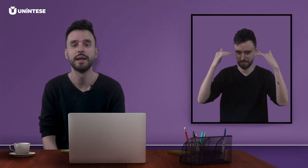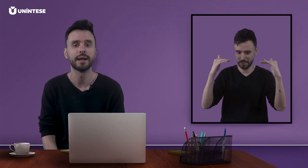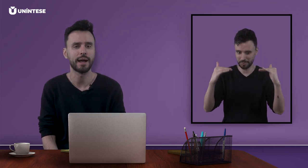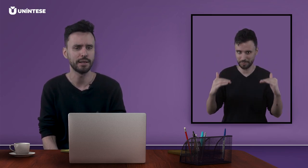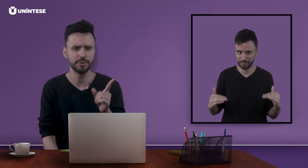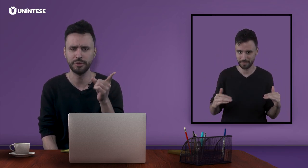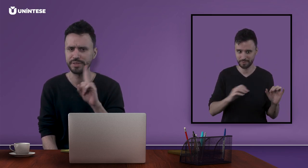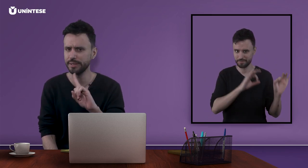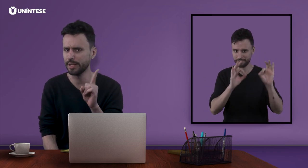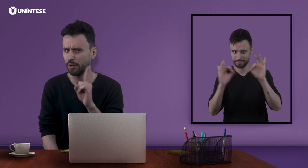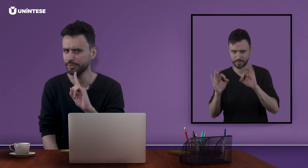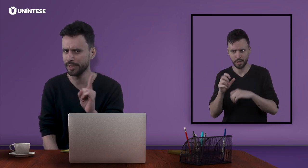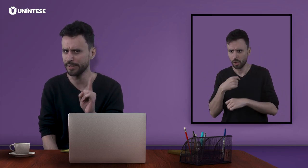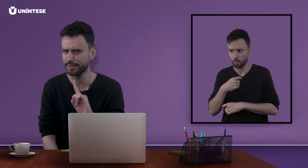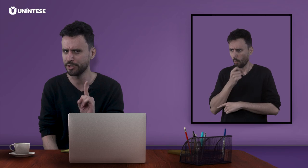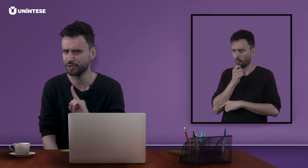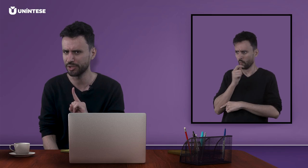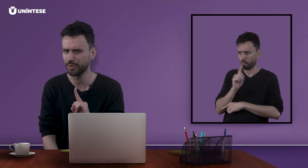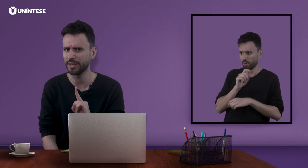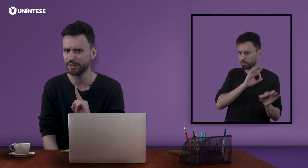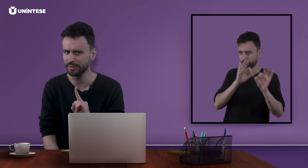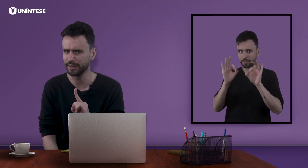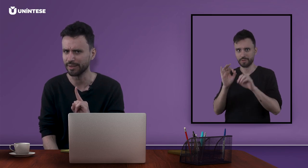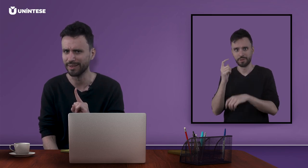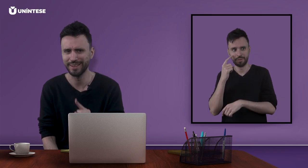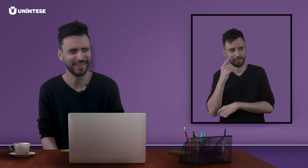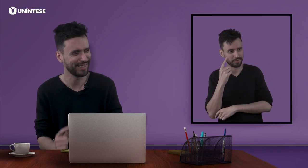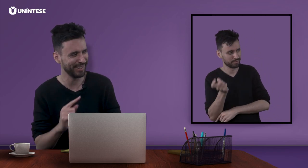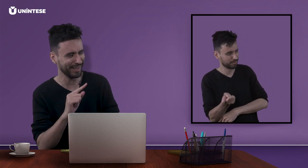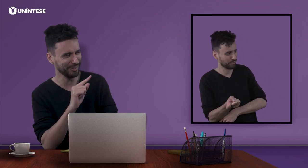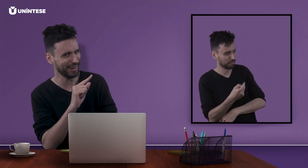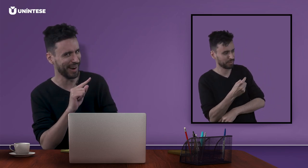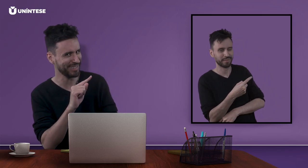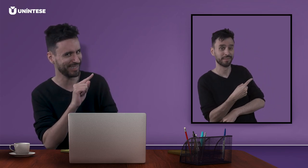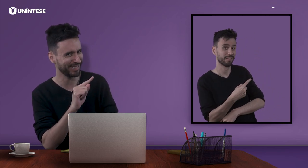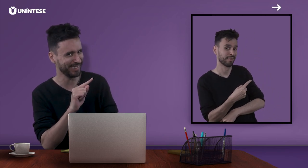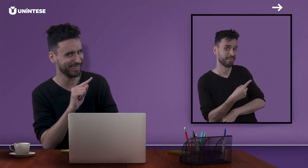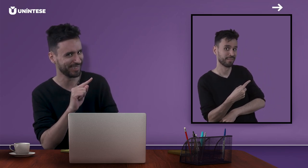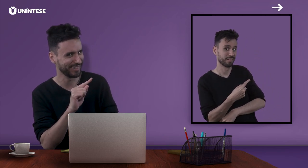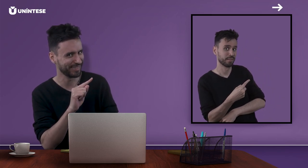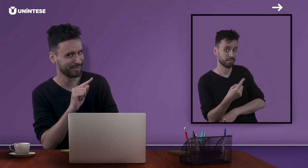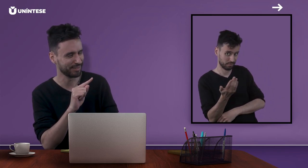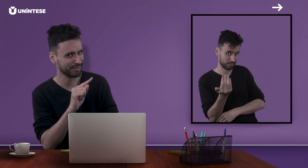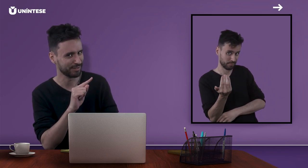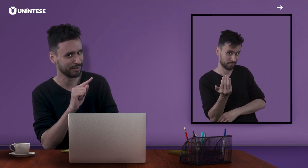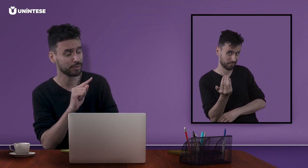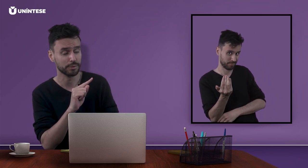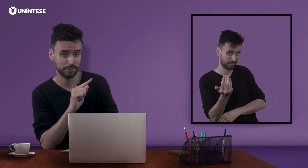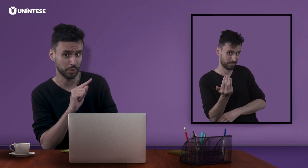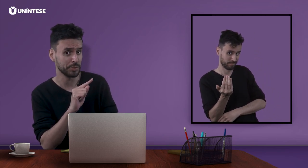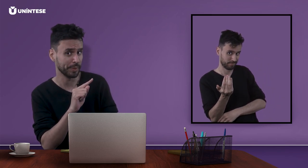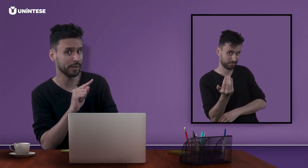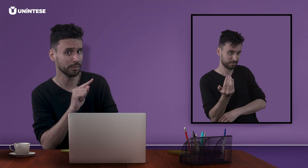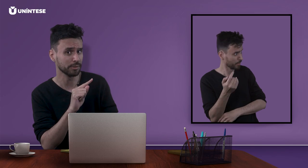Caso você não tenha assistido ainda, clica no card aqui. Tô esperando.